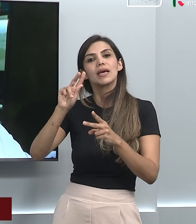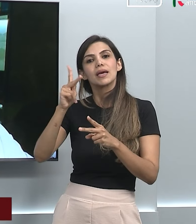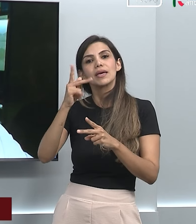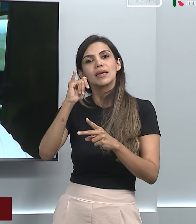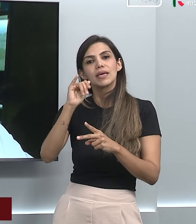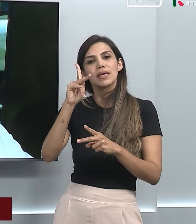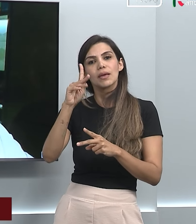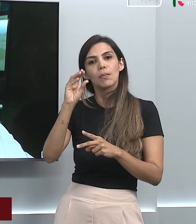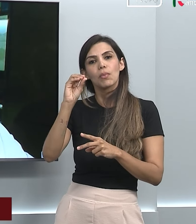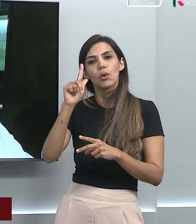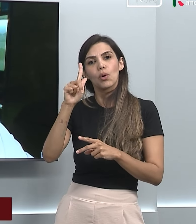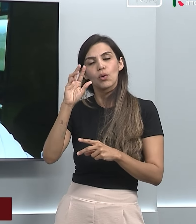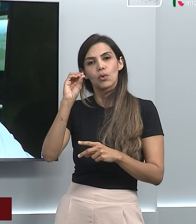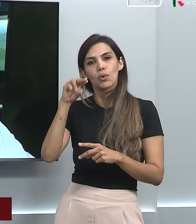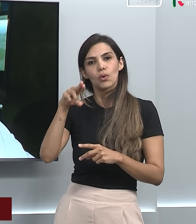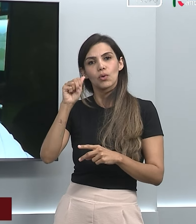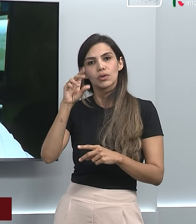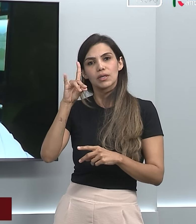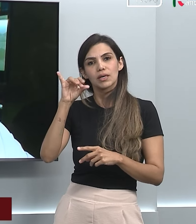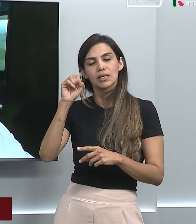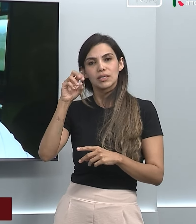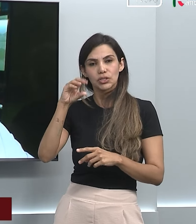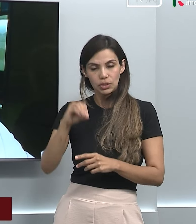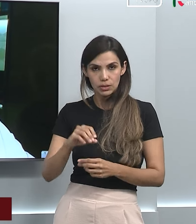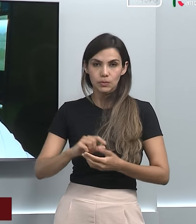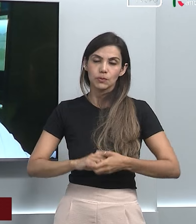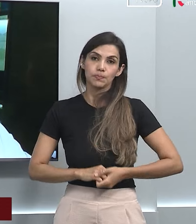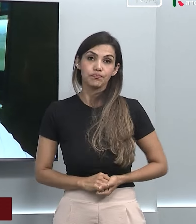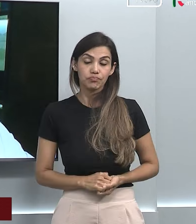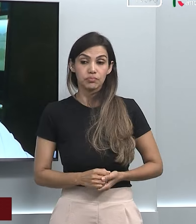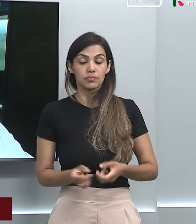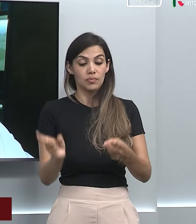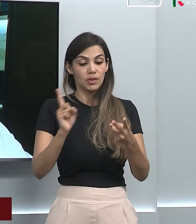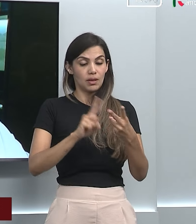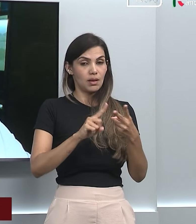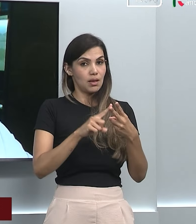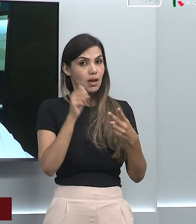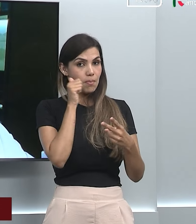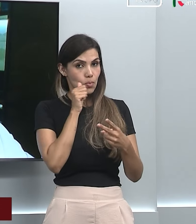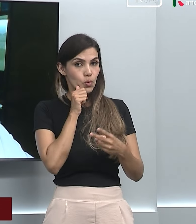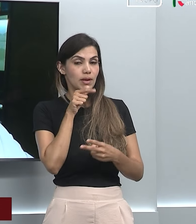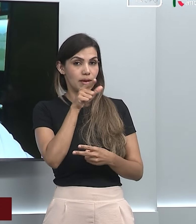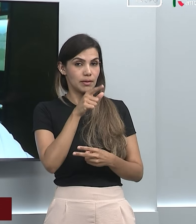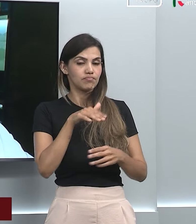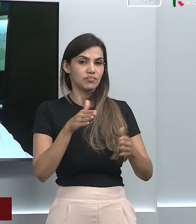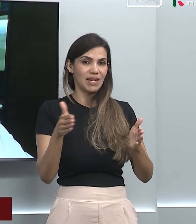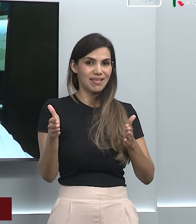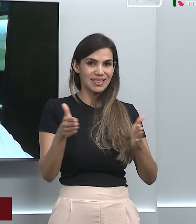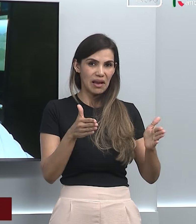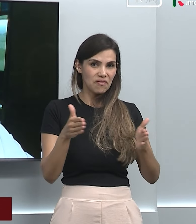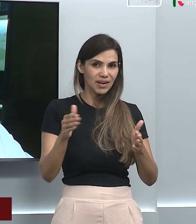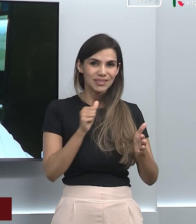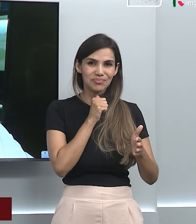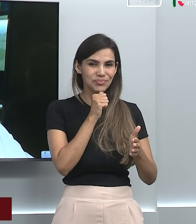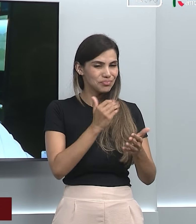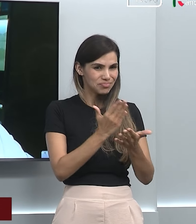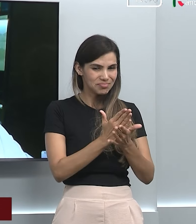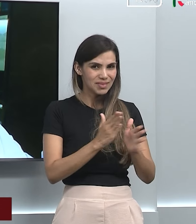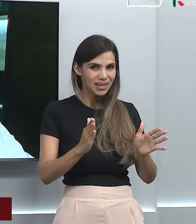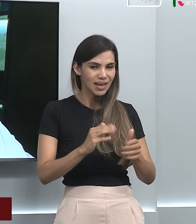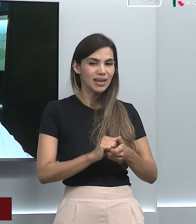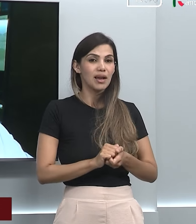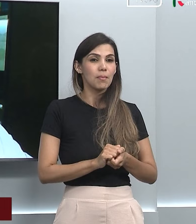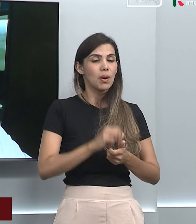Em mulheres, na menopausa, o hormônio dominante na função ovariana é o